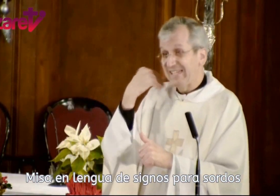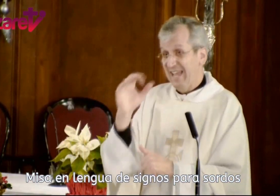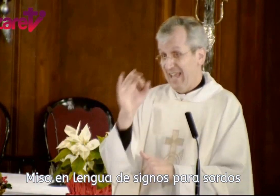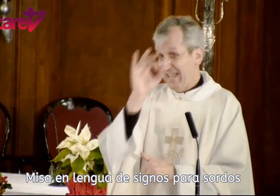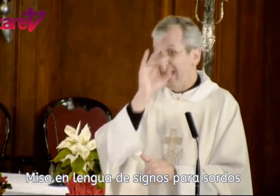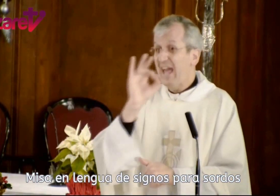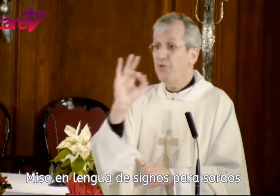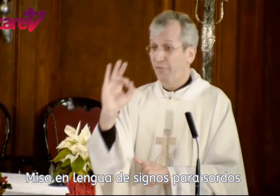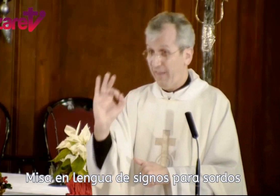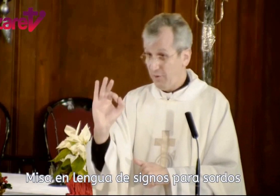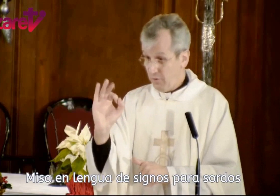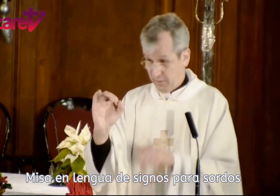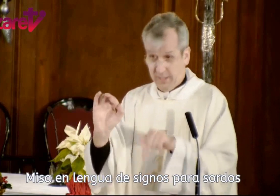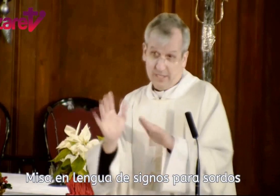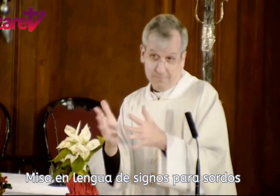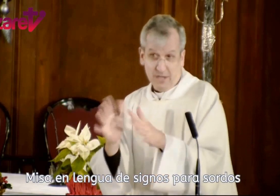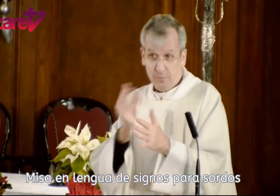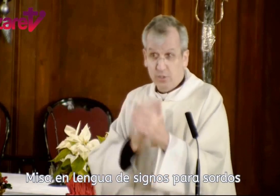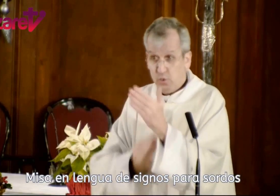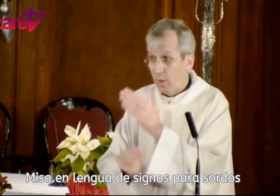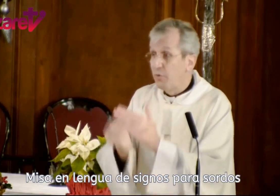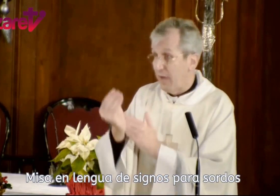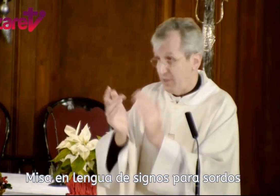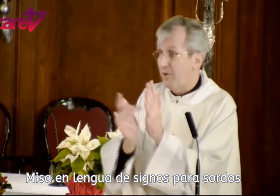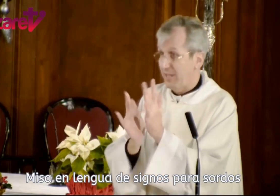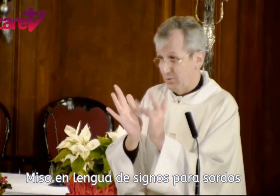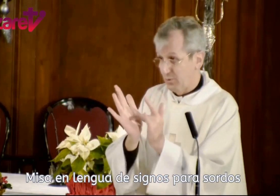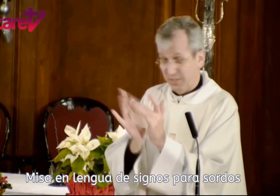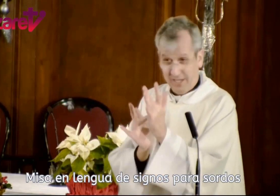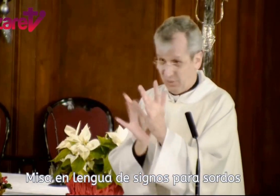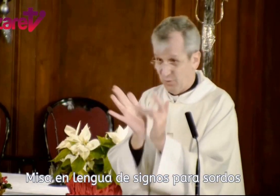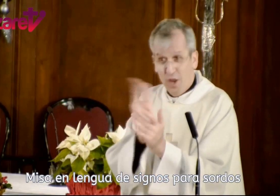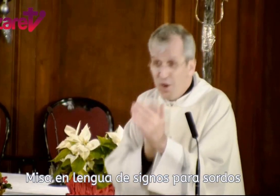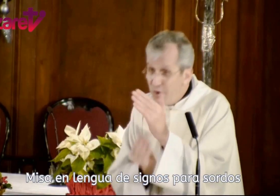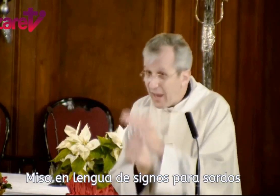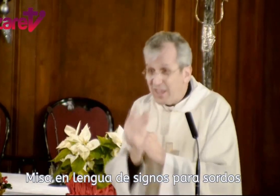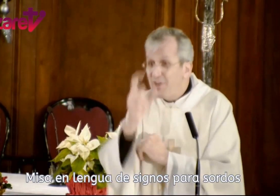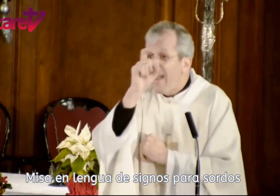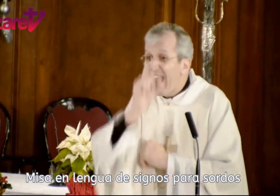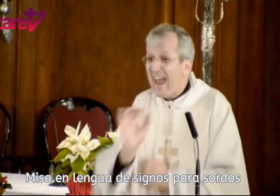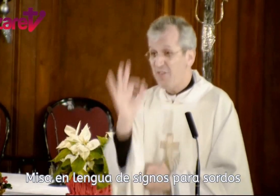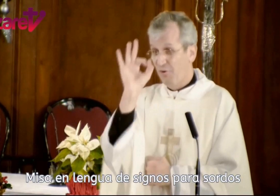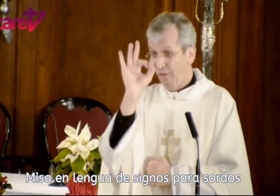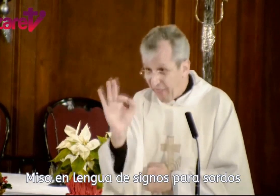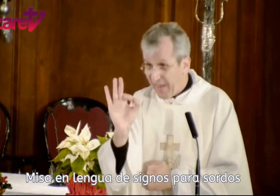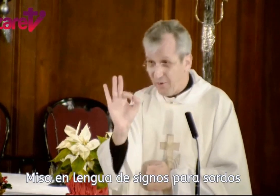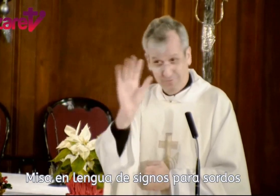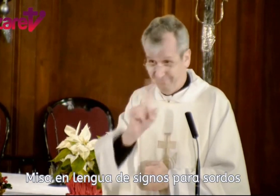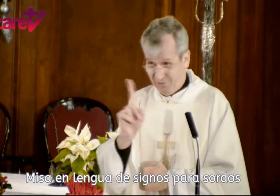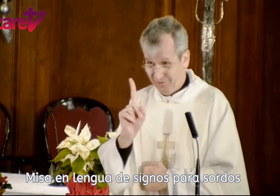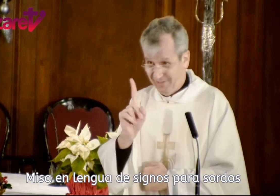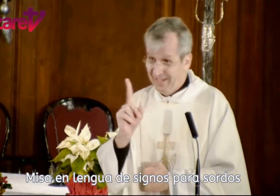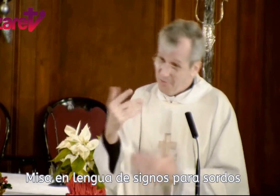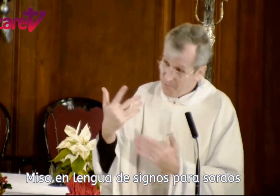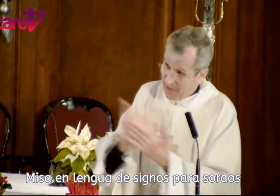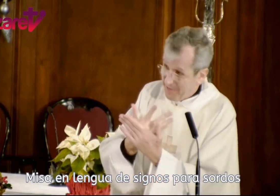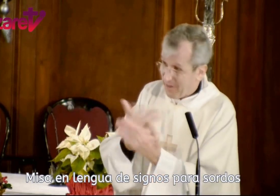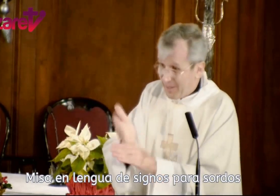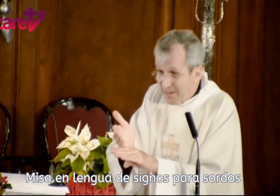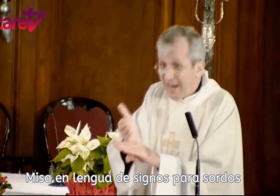del año cero, que es más o menos cuando nació Jesús, Jesús no nació el año cero, no, no, hubo una equivocación y